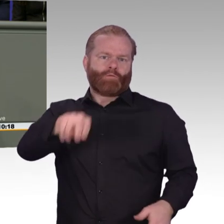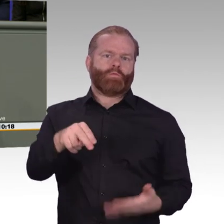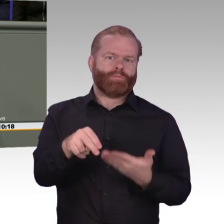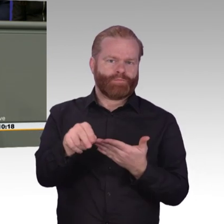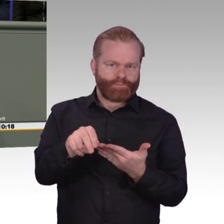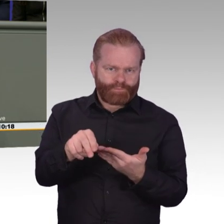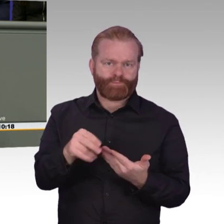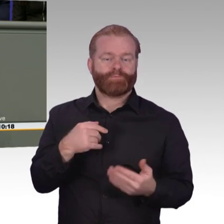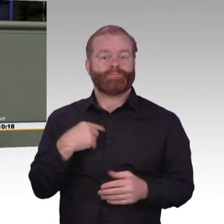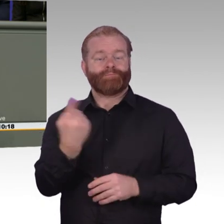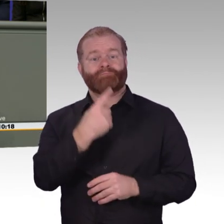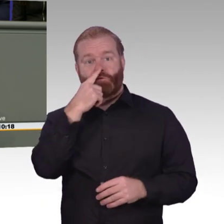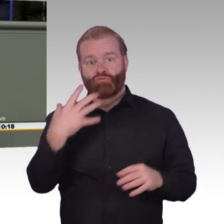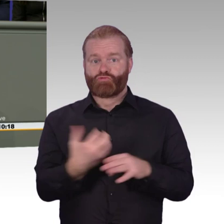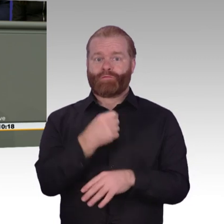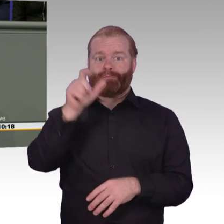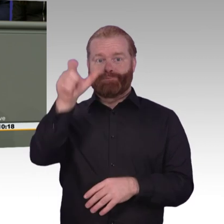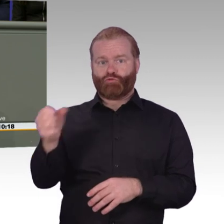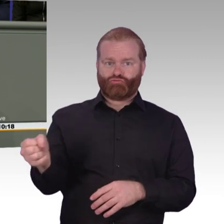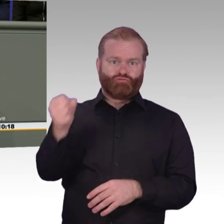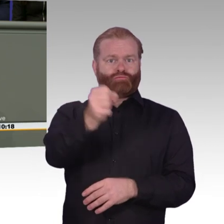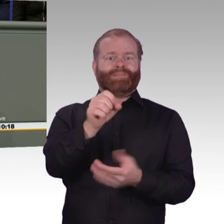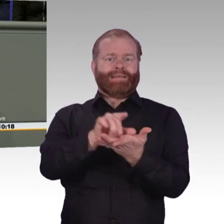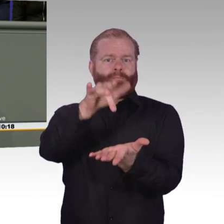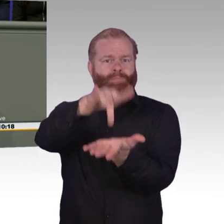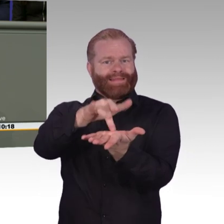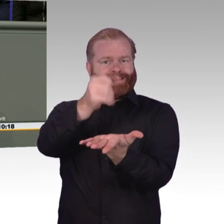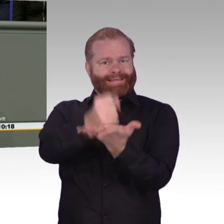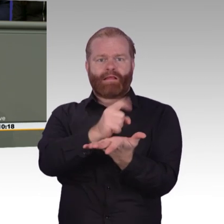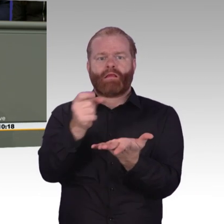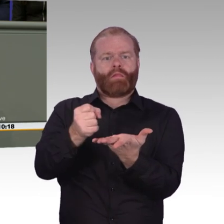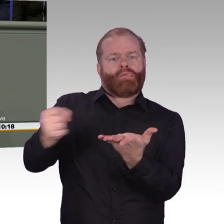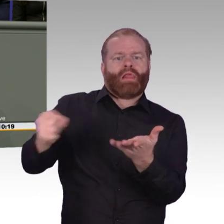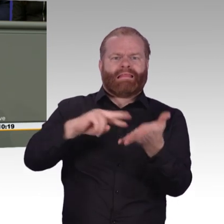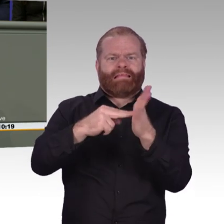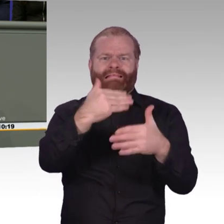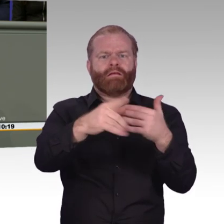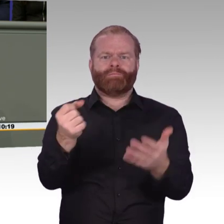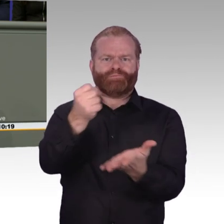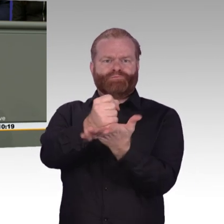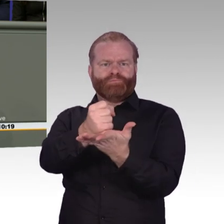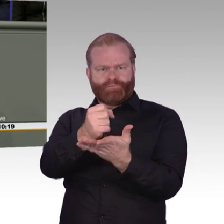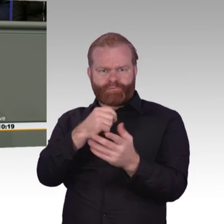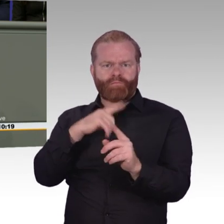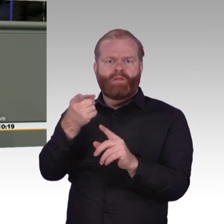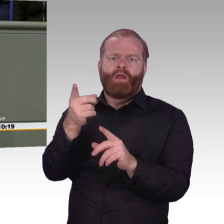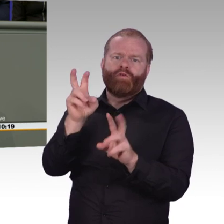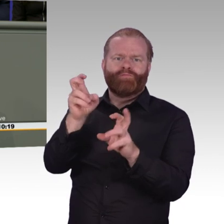persönlicher Nutzen von der Digitalisierung? Das vorliegende Papier dokumentiert dies auf rund 155 Seiten. Es ist